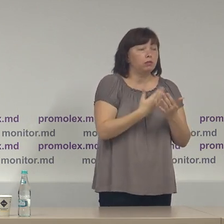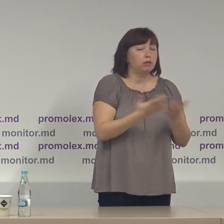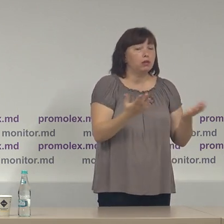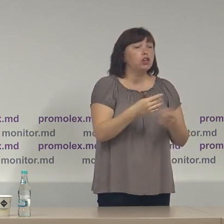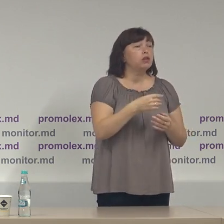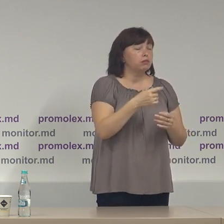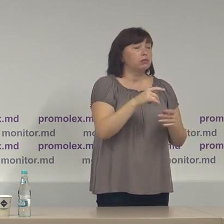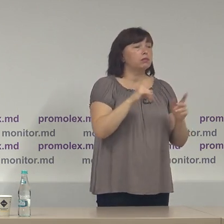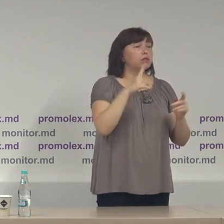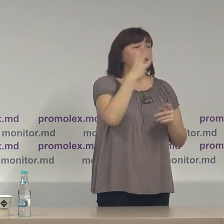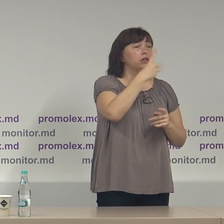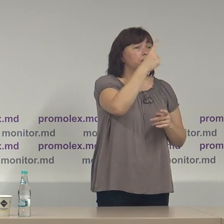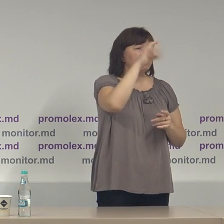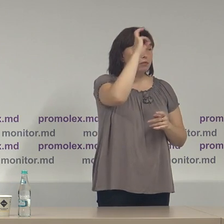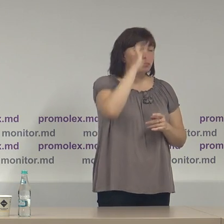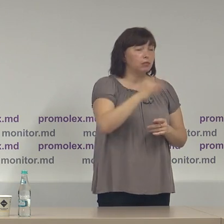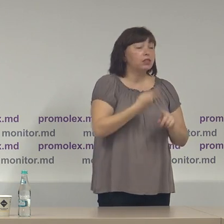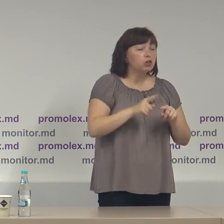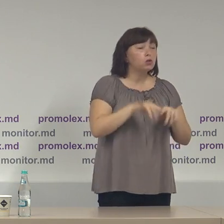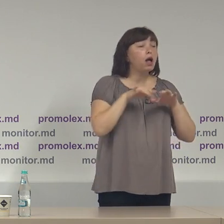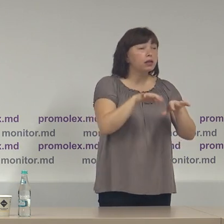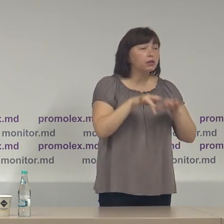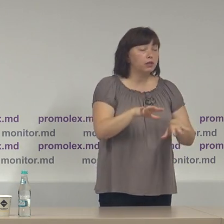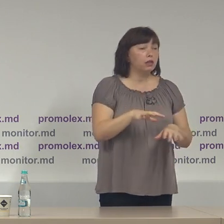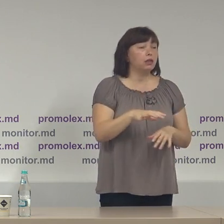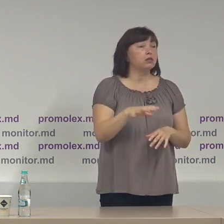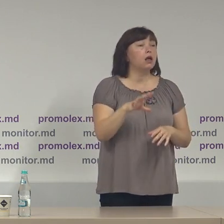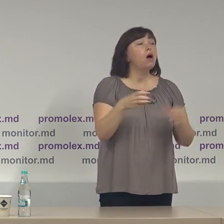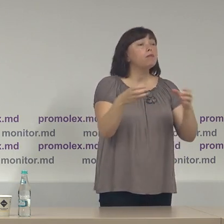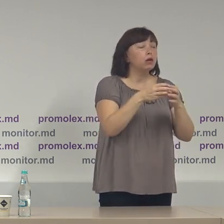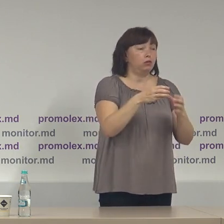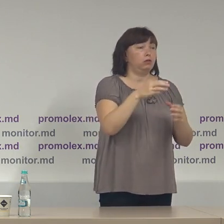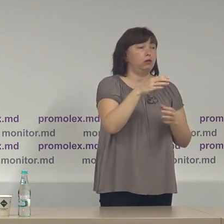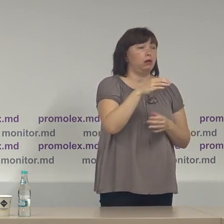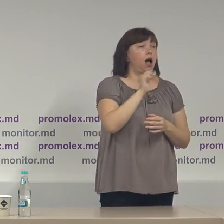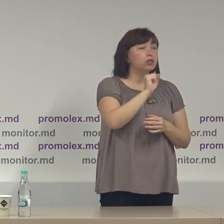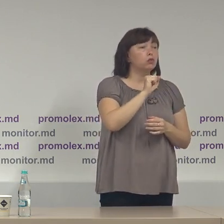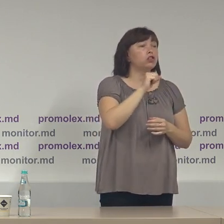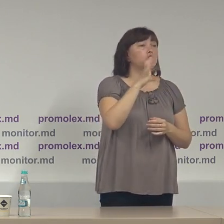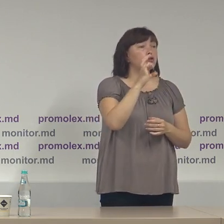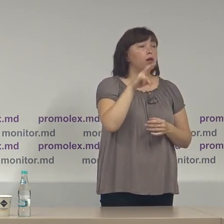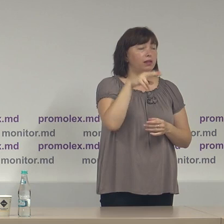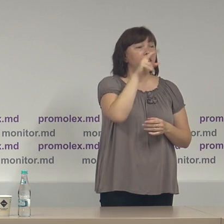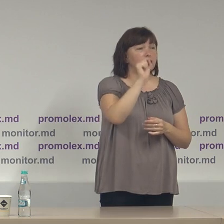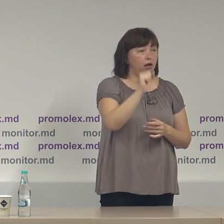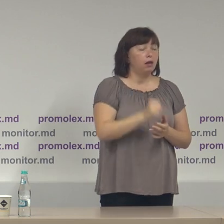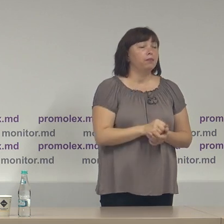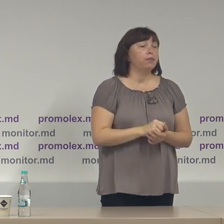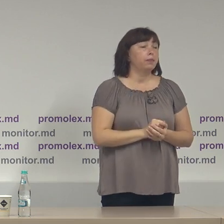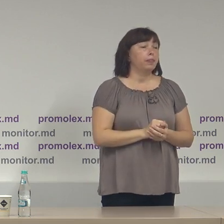cel puțin 31% din toate aceste activități vizează Partidul Acțiunii și Solidaritate 15